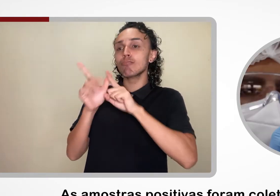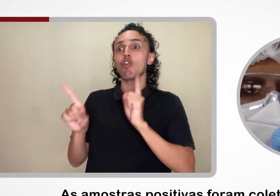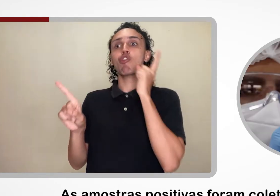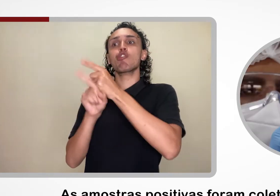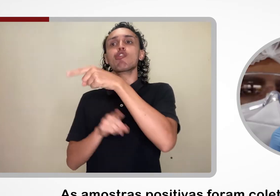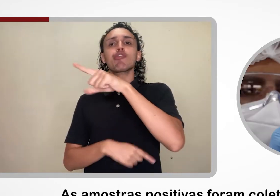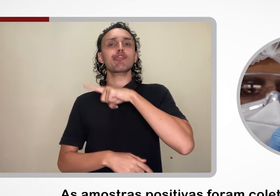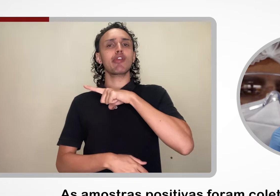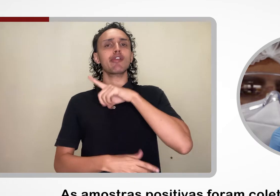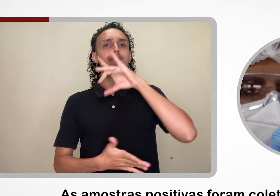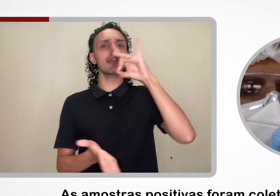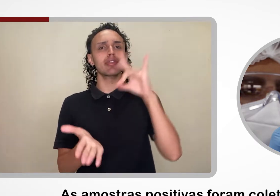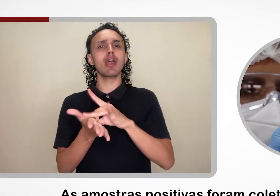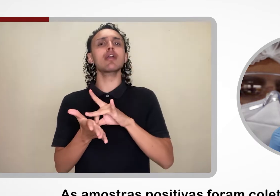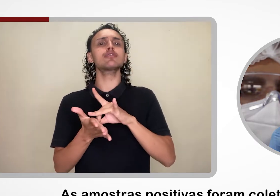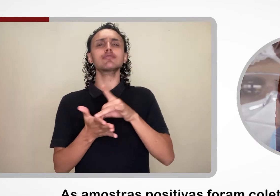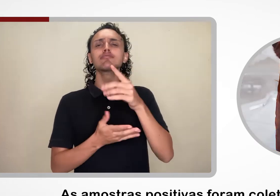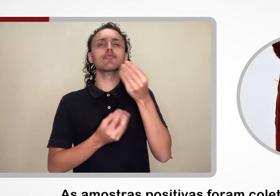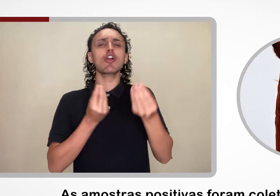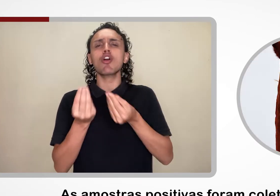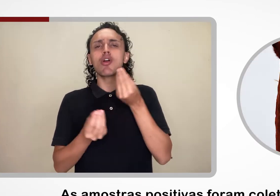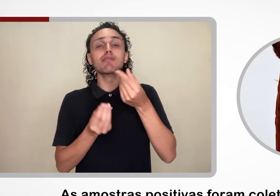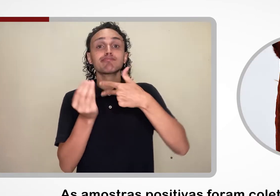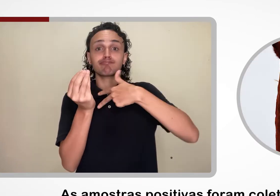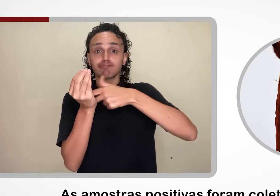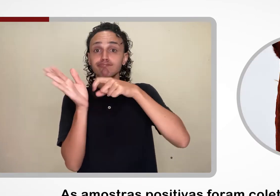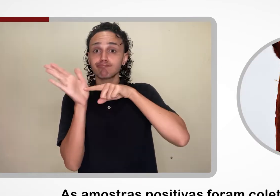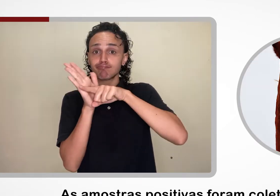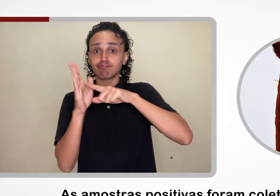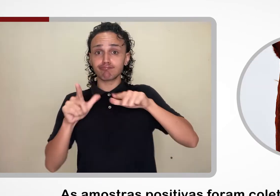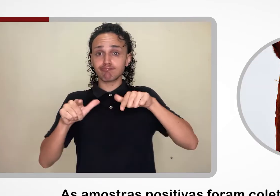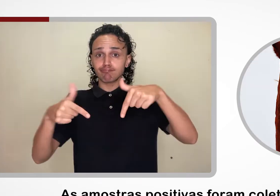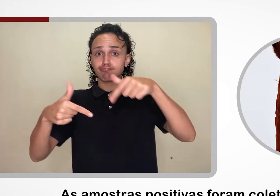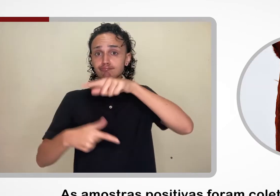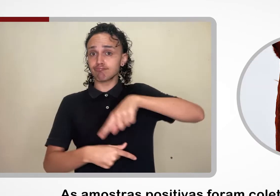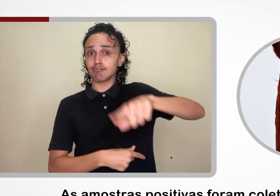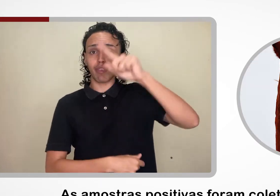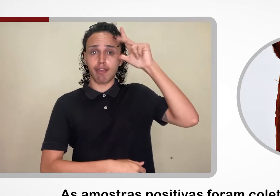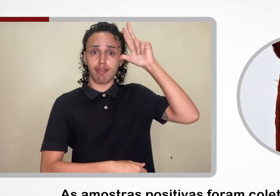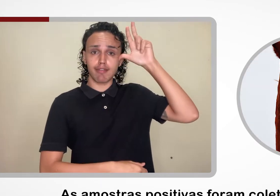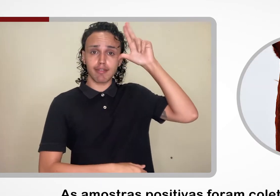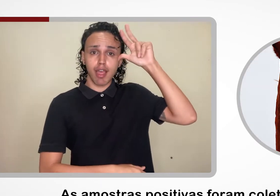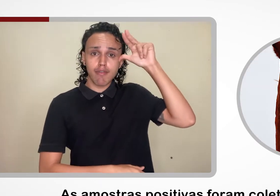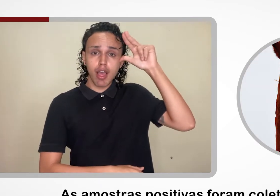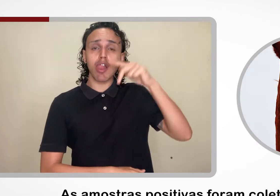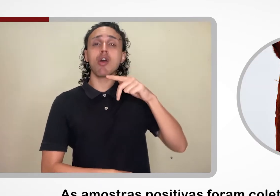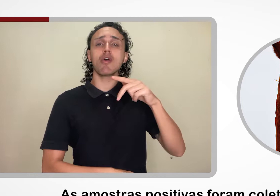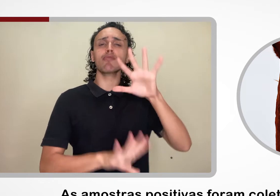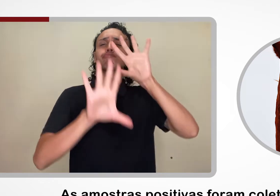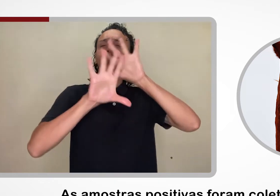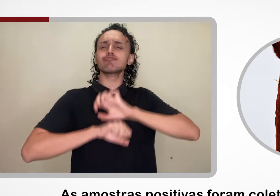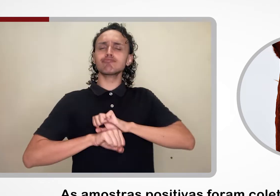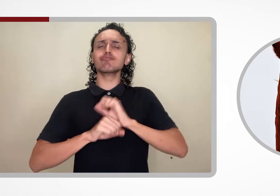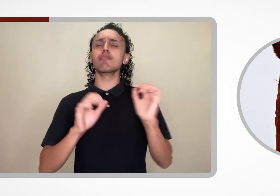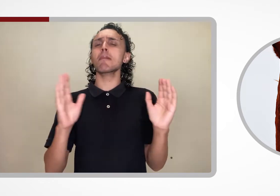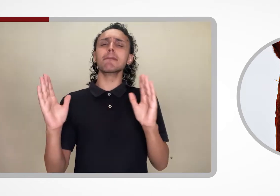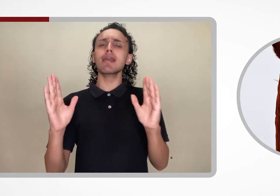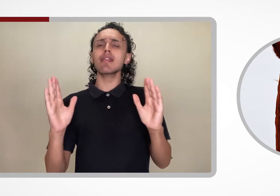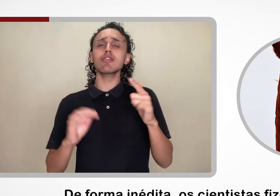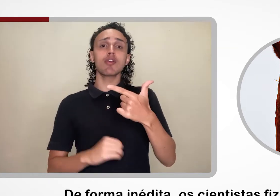positivas foram coletadas de cavalos que adoeceram entre 2018 e 2020.